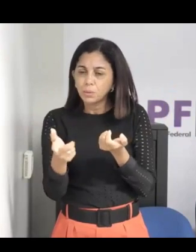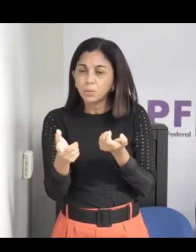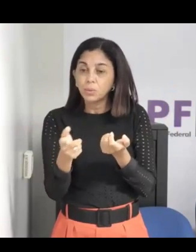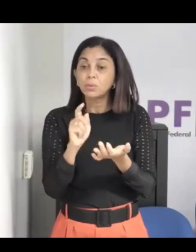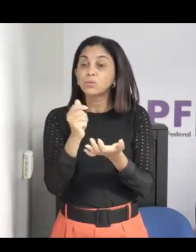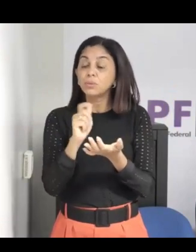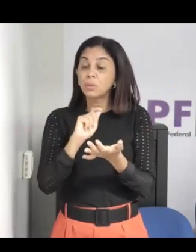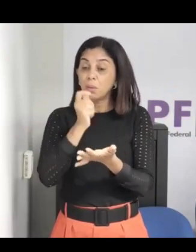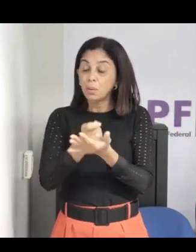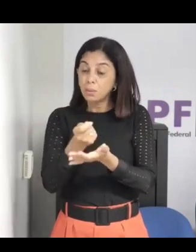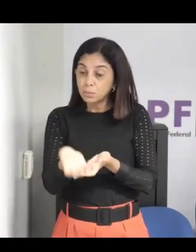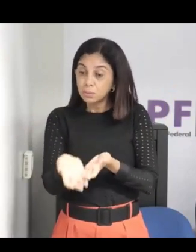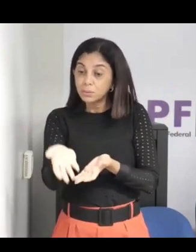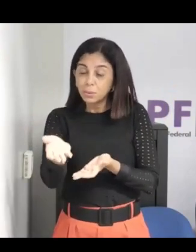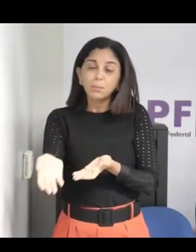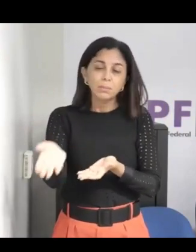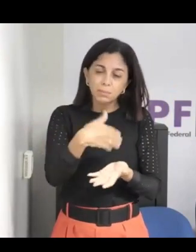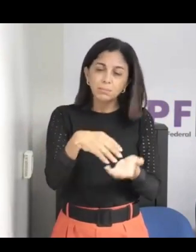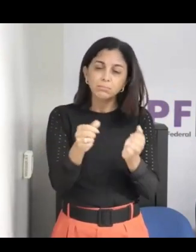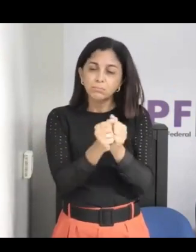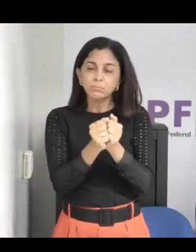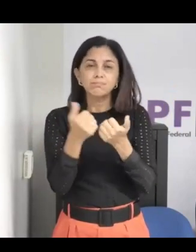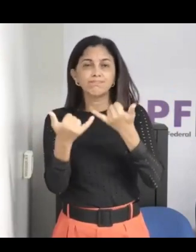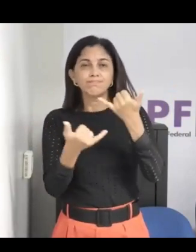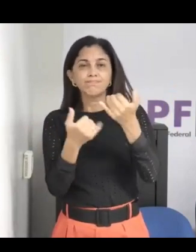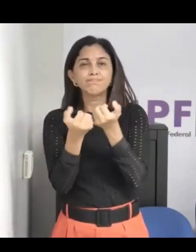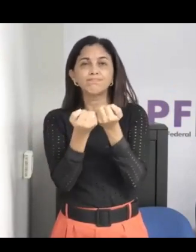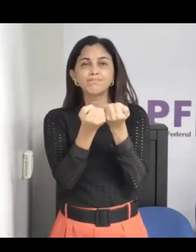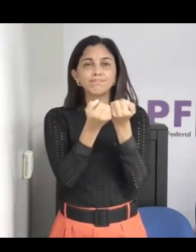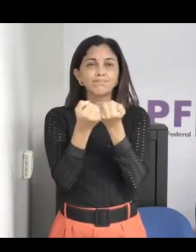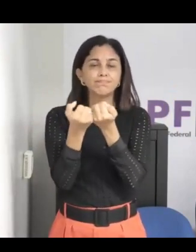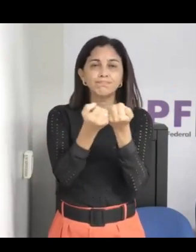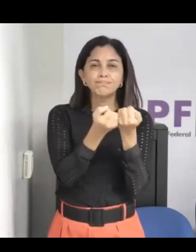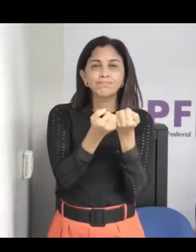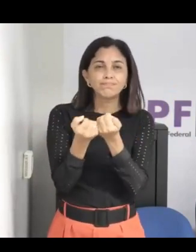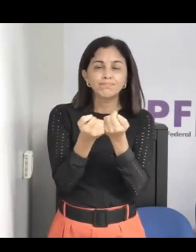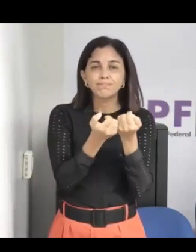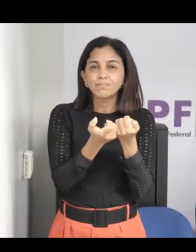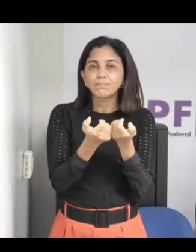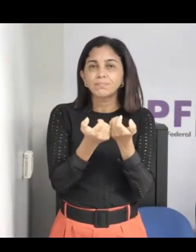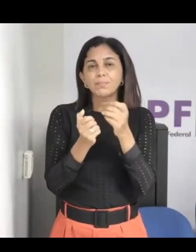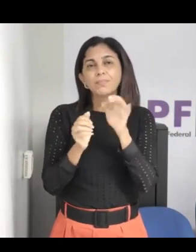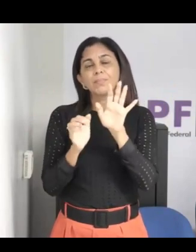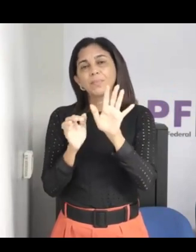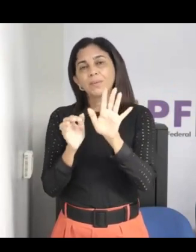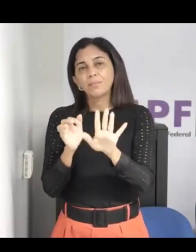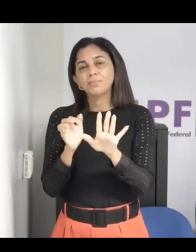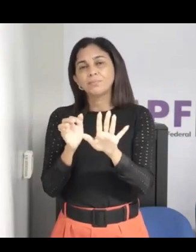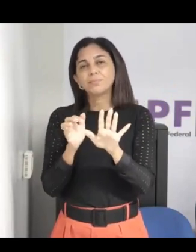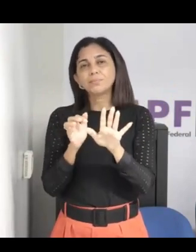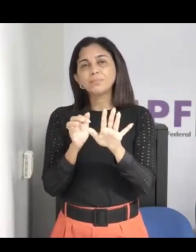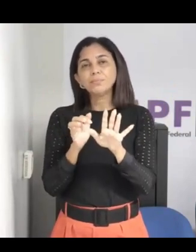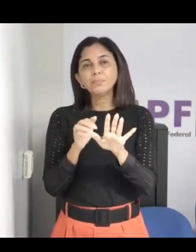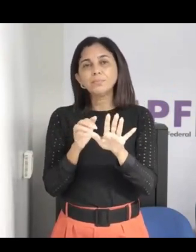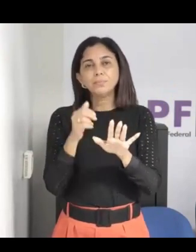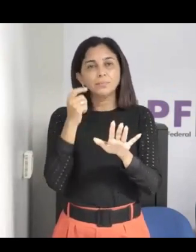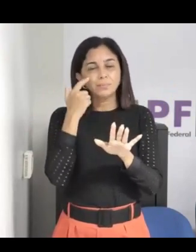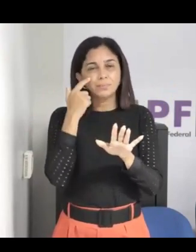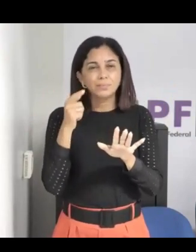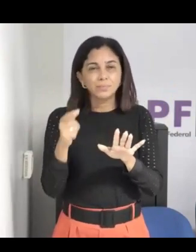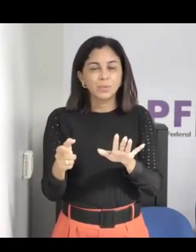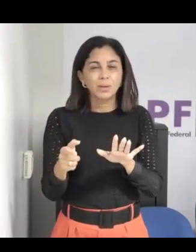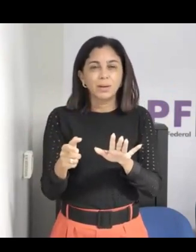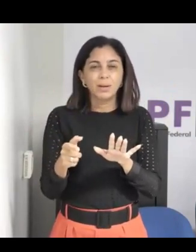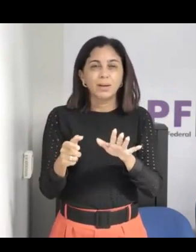centenas de jogos lá dentro, eles adoram essas plataformas de jogos, então eles sabem em que jogo entrar, o que falar para a